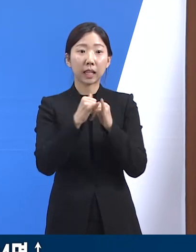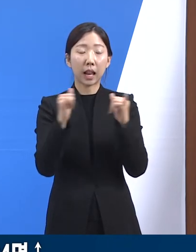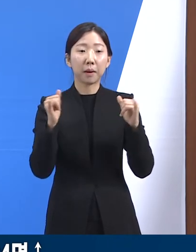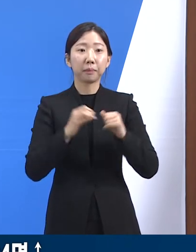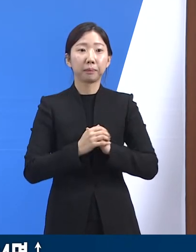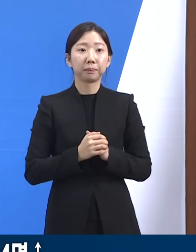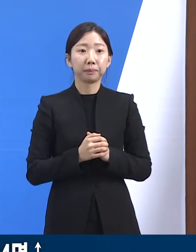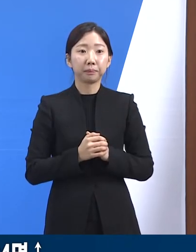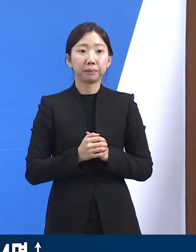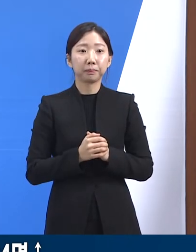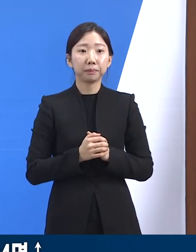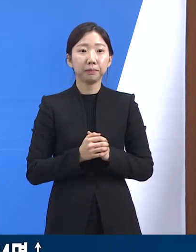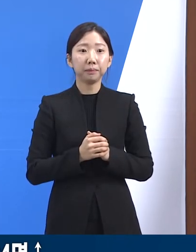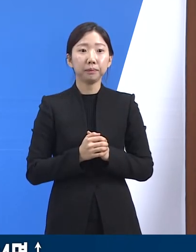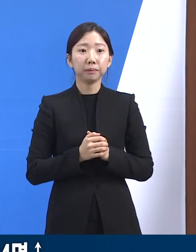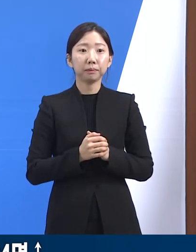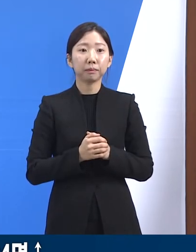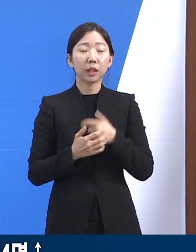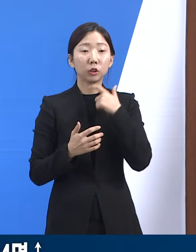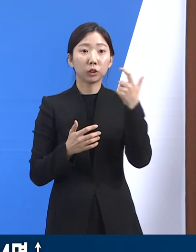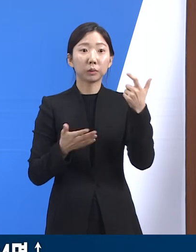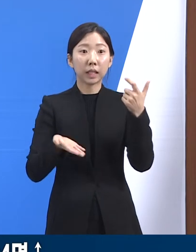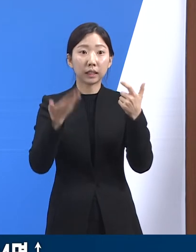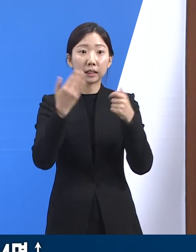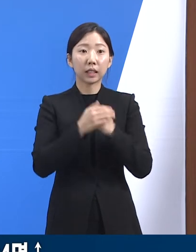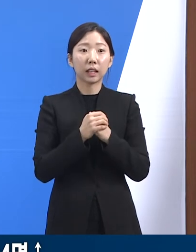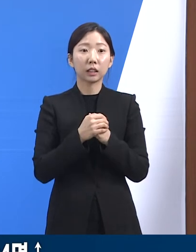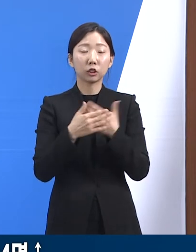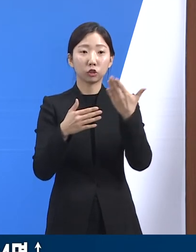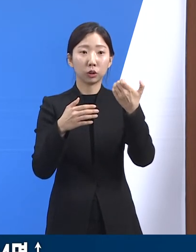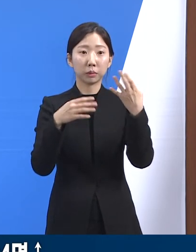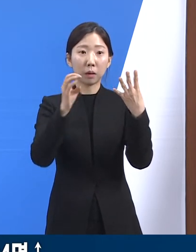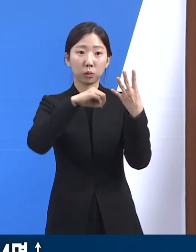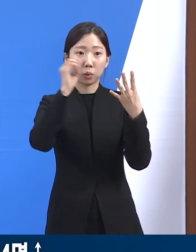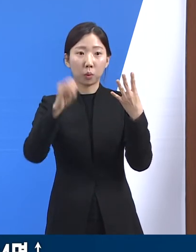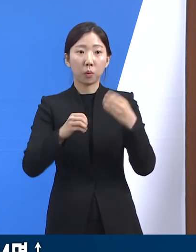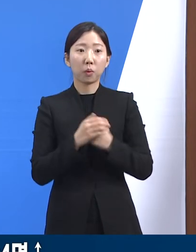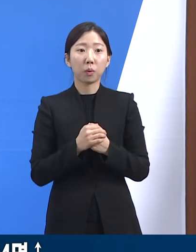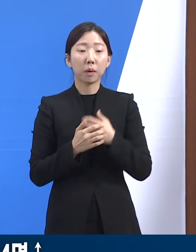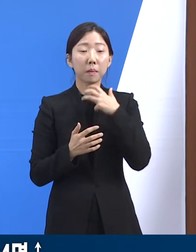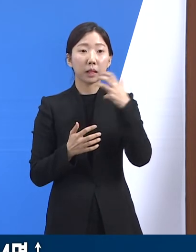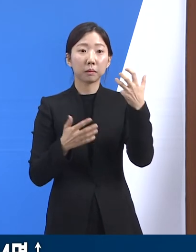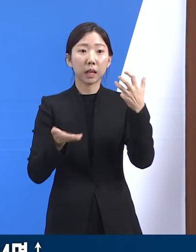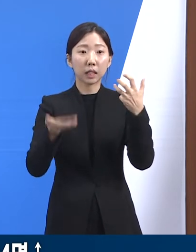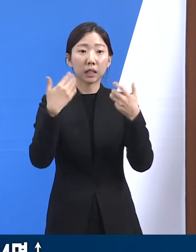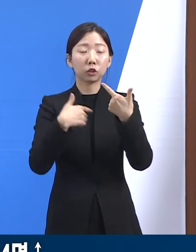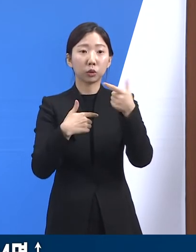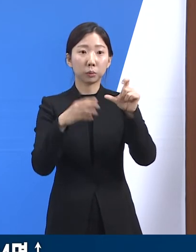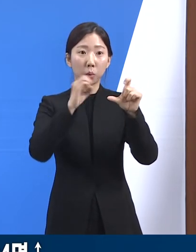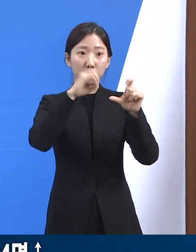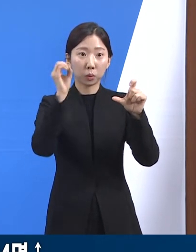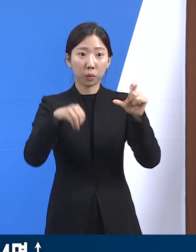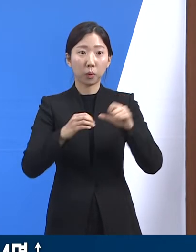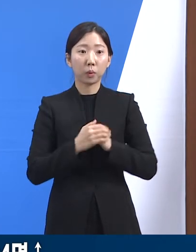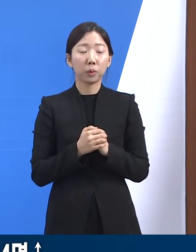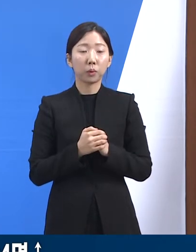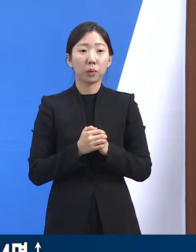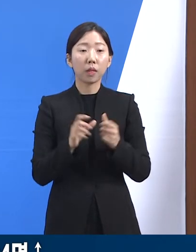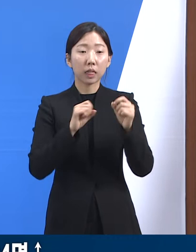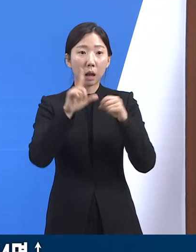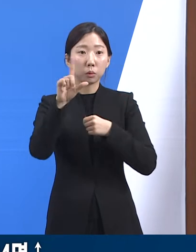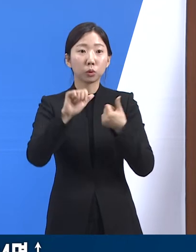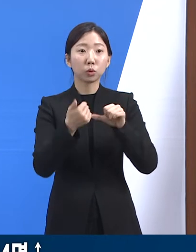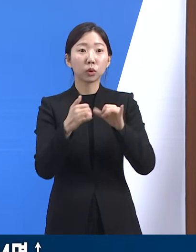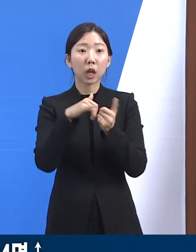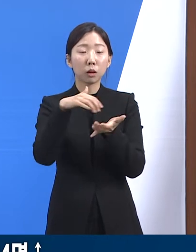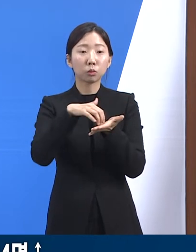나타났습니다. 60세 이상이 94%, 80세 이상이 65%를 차지하는 등 대부분의